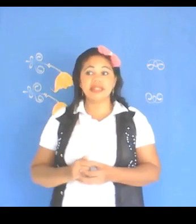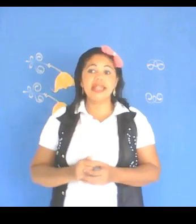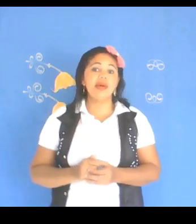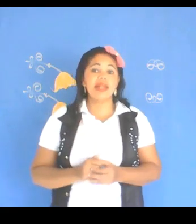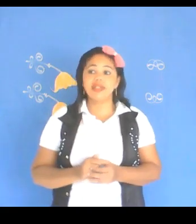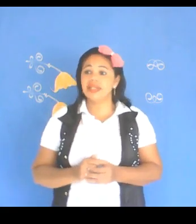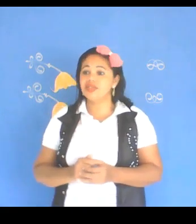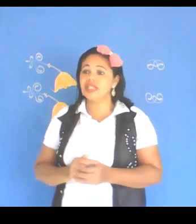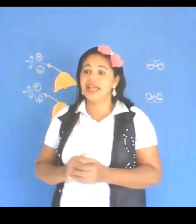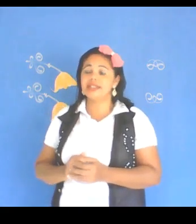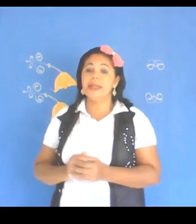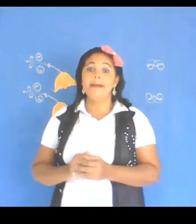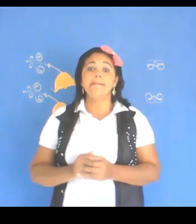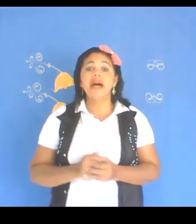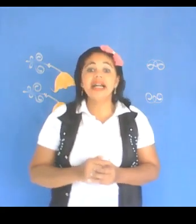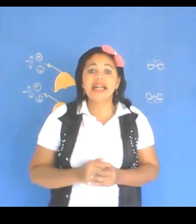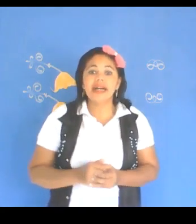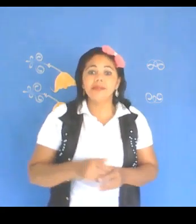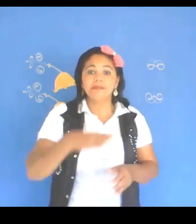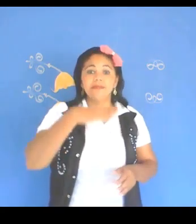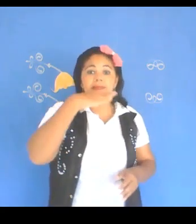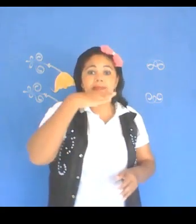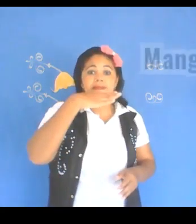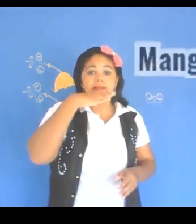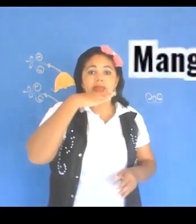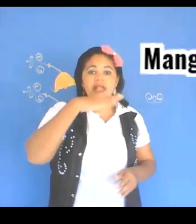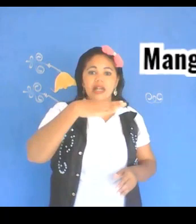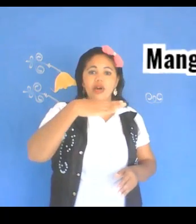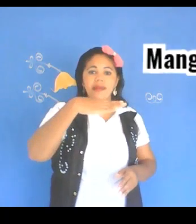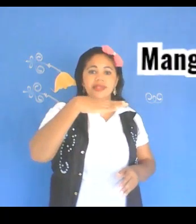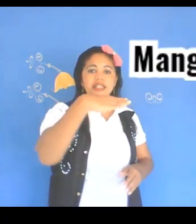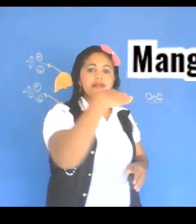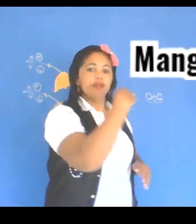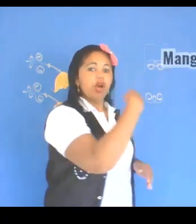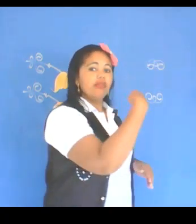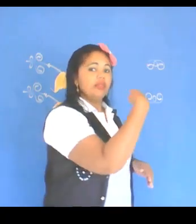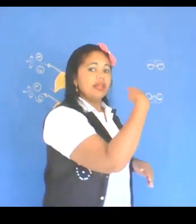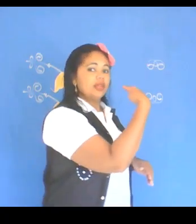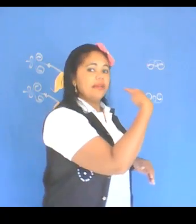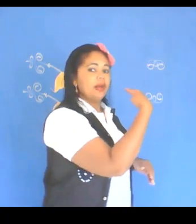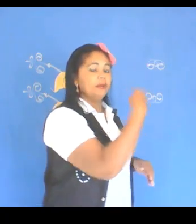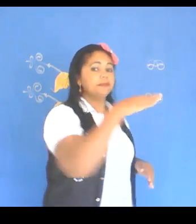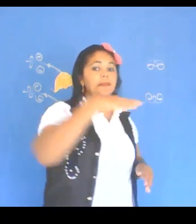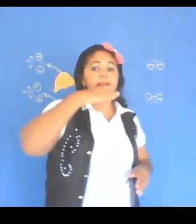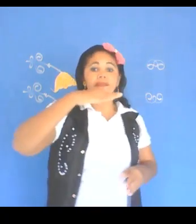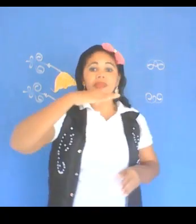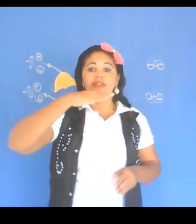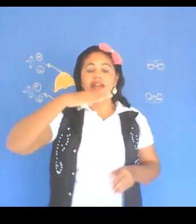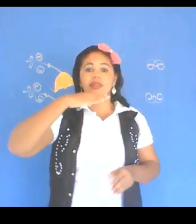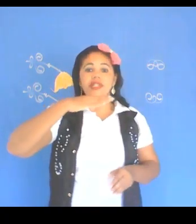língua brasileira de sinais. Manga, manga, ó, a mãozinha, ó, a configuração da mão, e façam esse